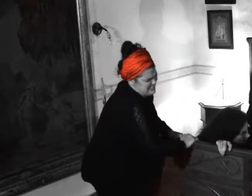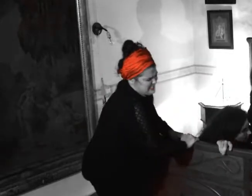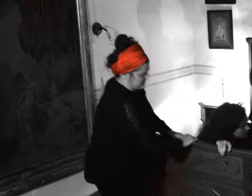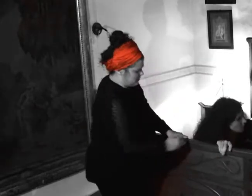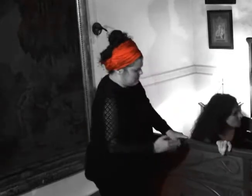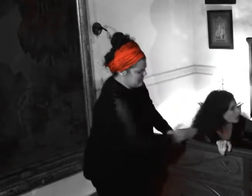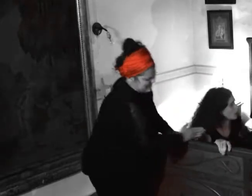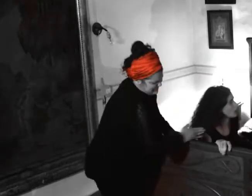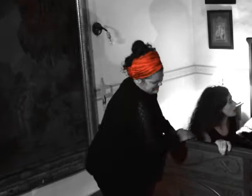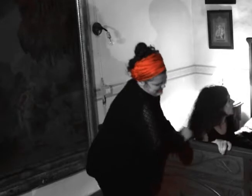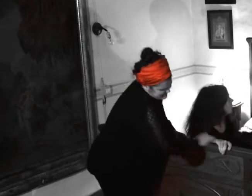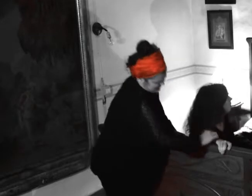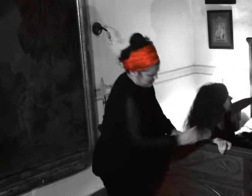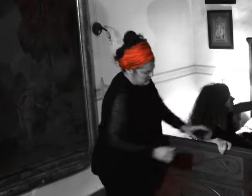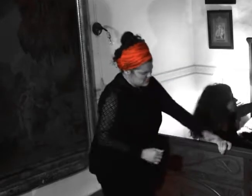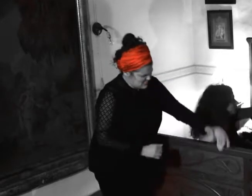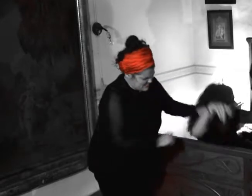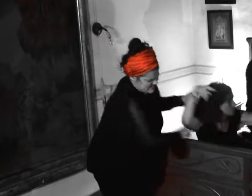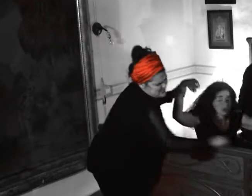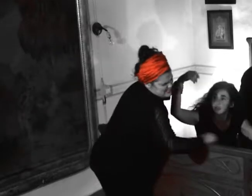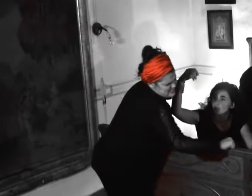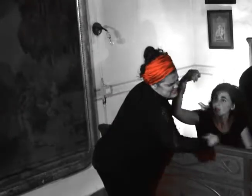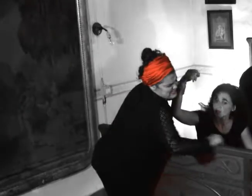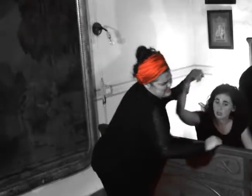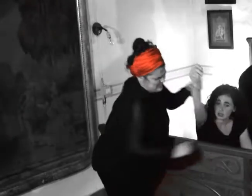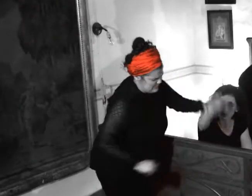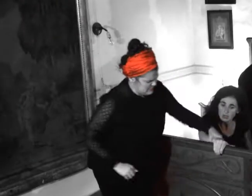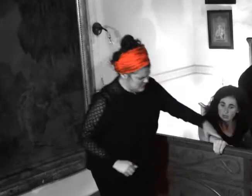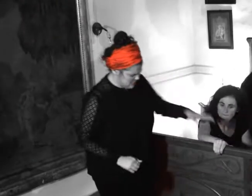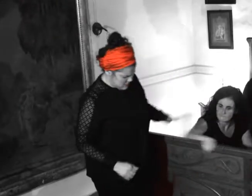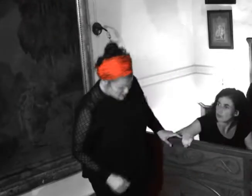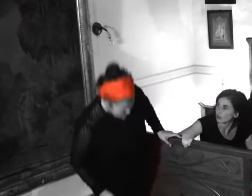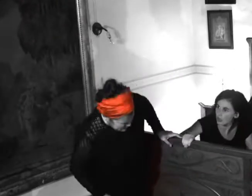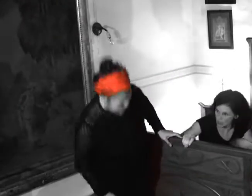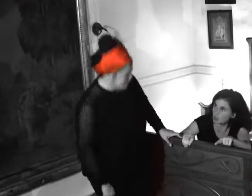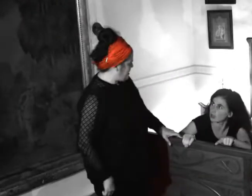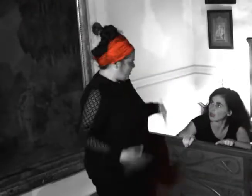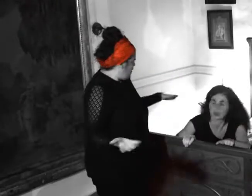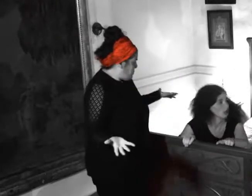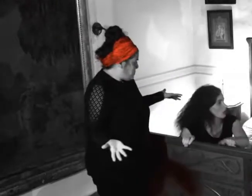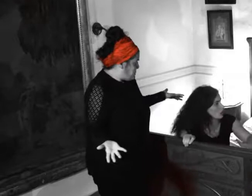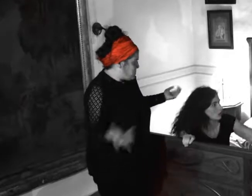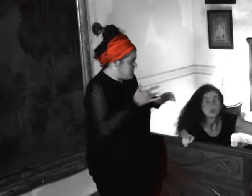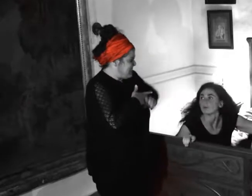comprobczeします Tengo un